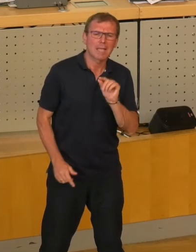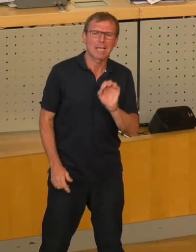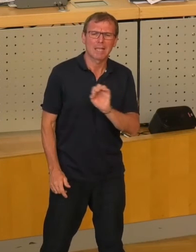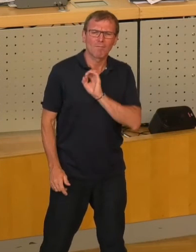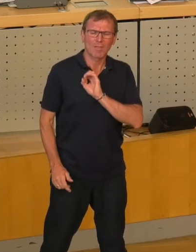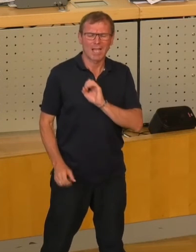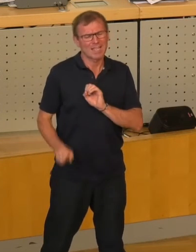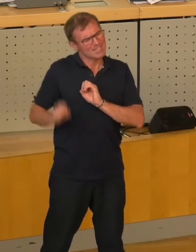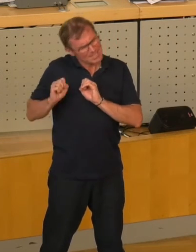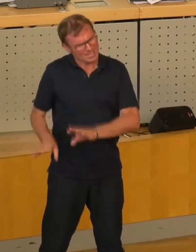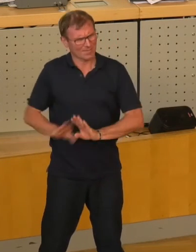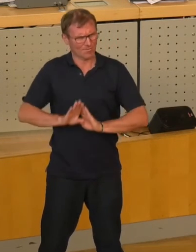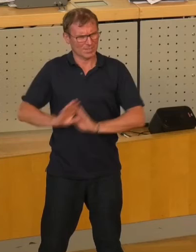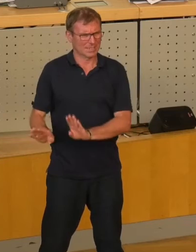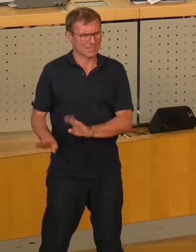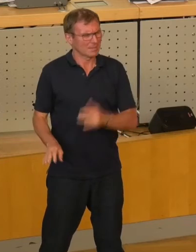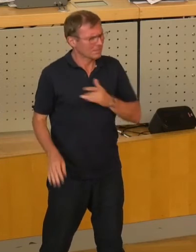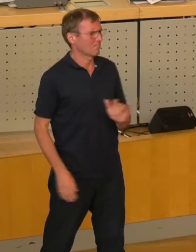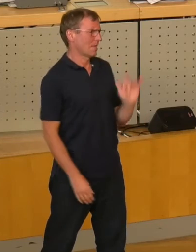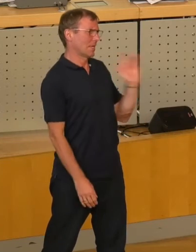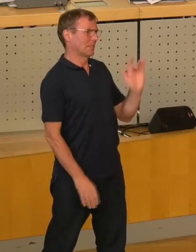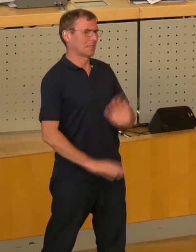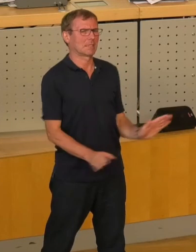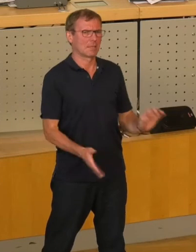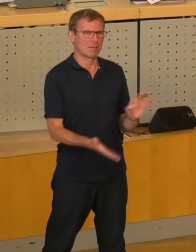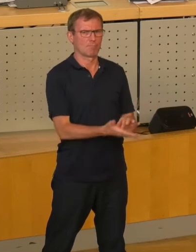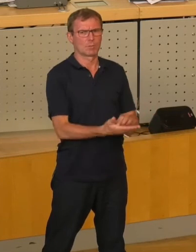anzustellen. Und das genau ist unsere Kritik. Vielen Dank.